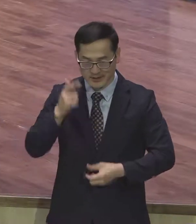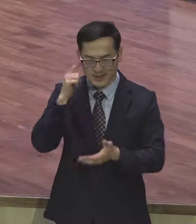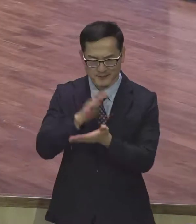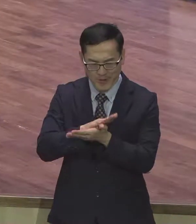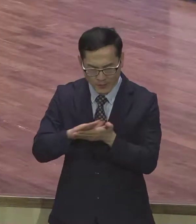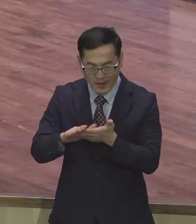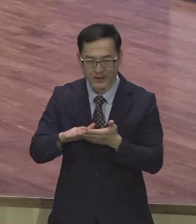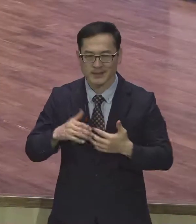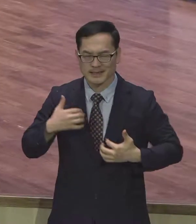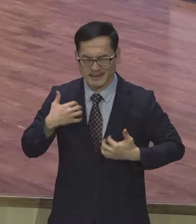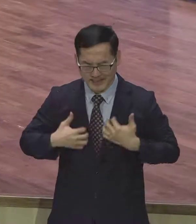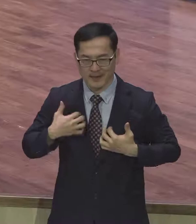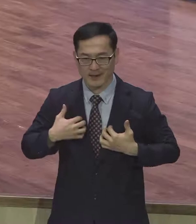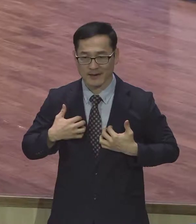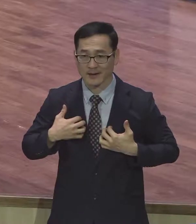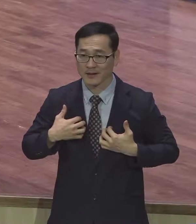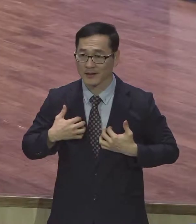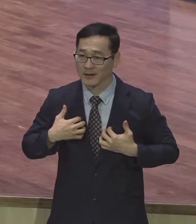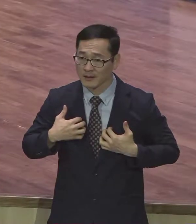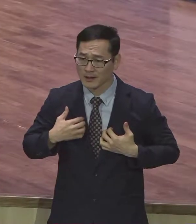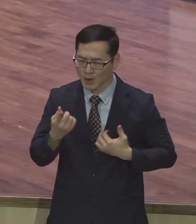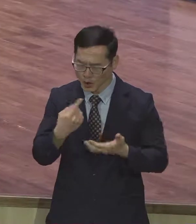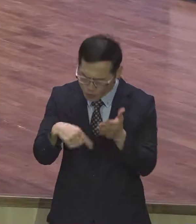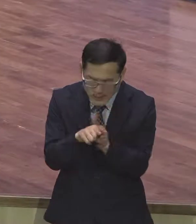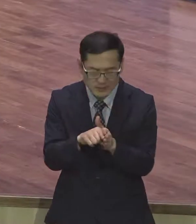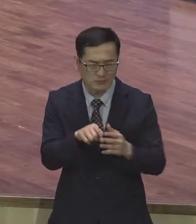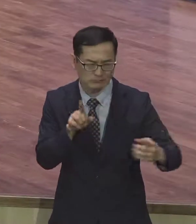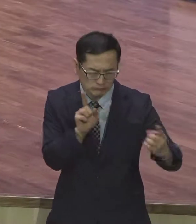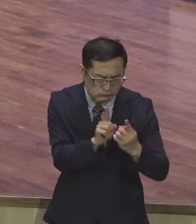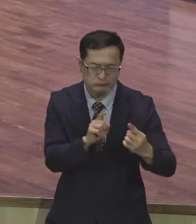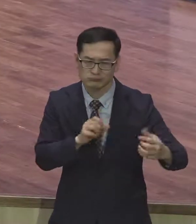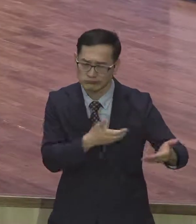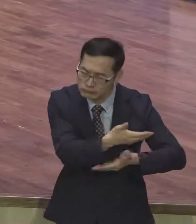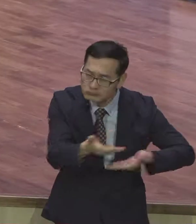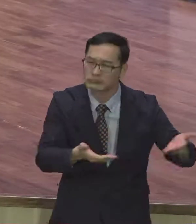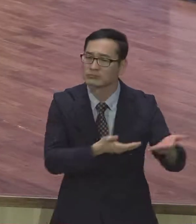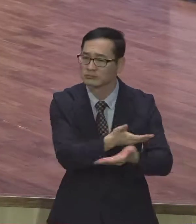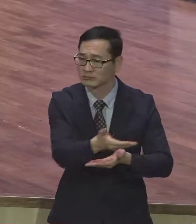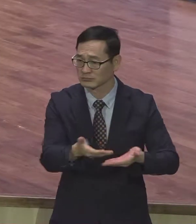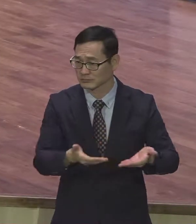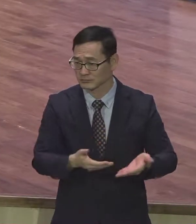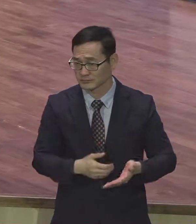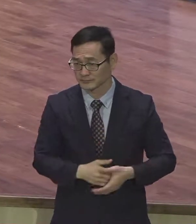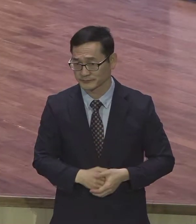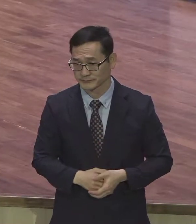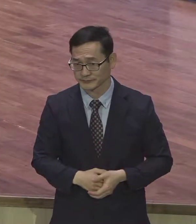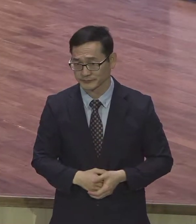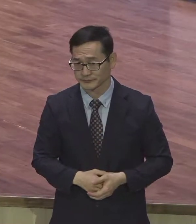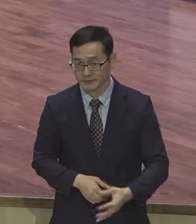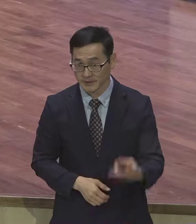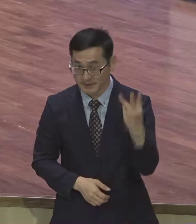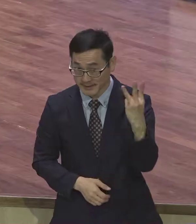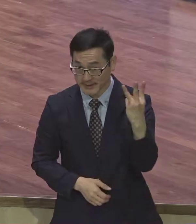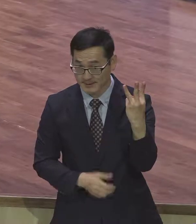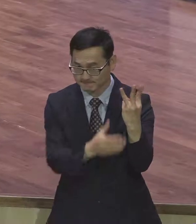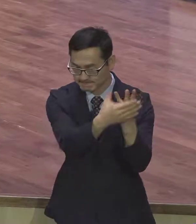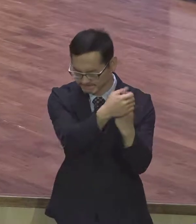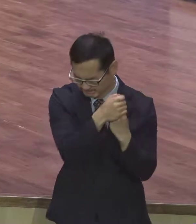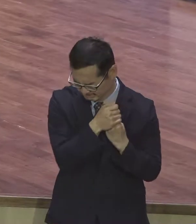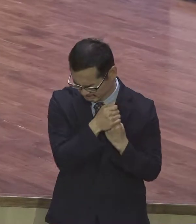그랬어요. 성령 안에서 오시는 어이와 평강과 희락. 이 세 가지 우리가 오늘 제대로 붙잡고 이해하시기 바랍니다. 이거 어이와